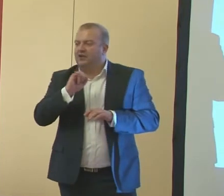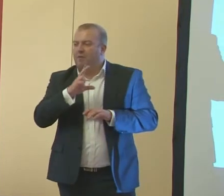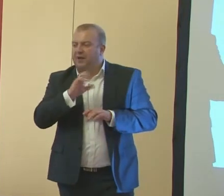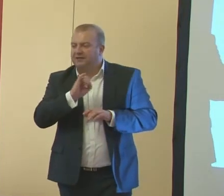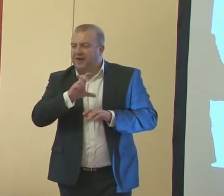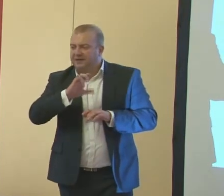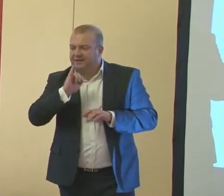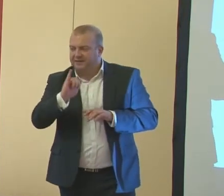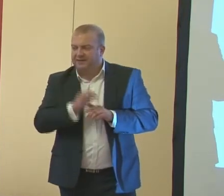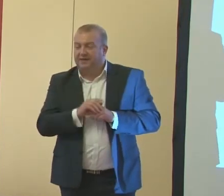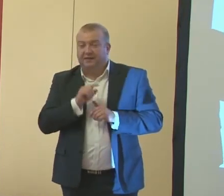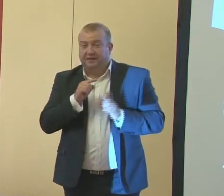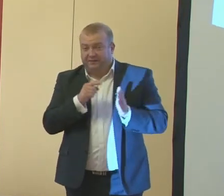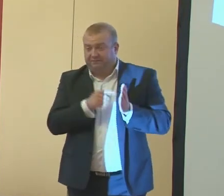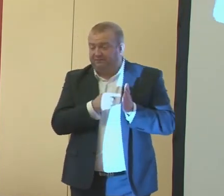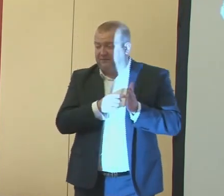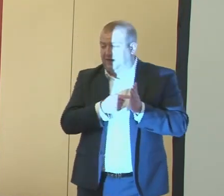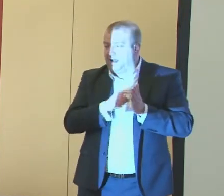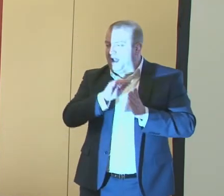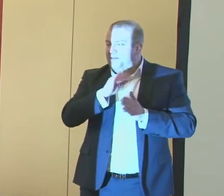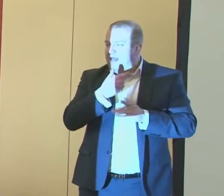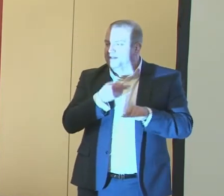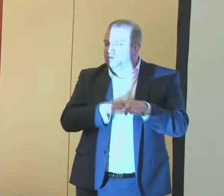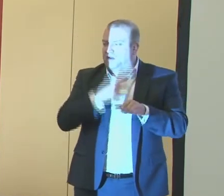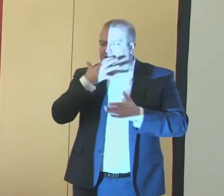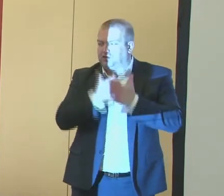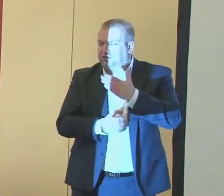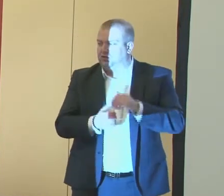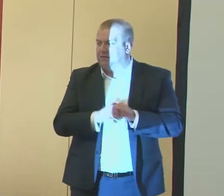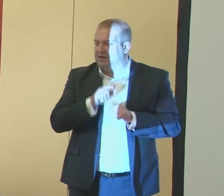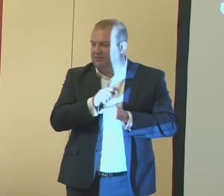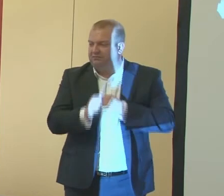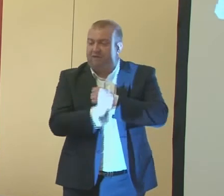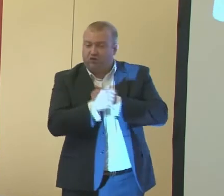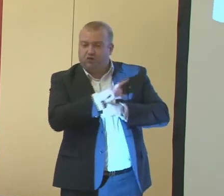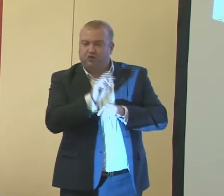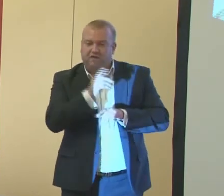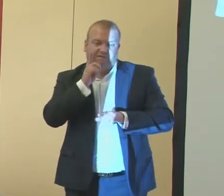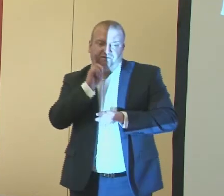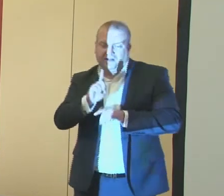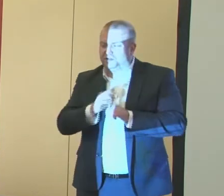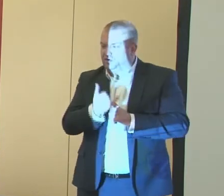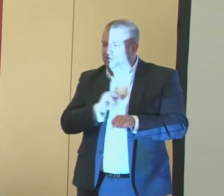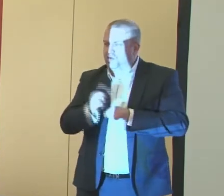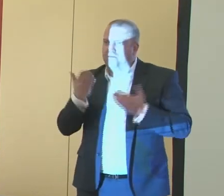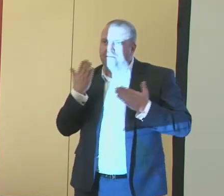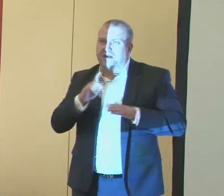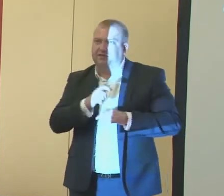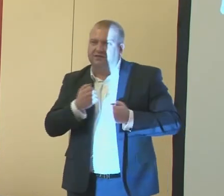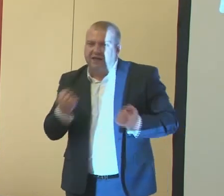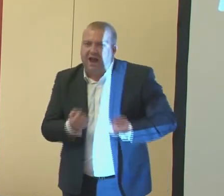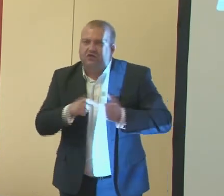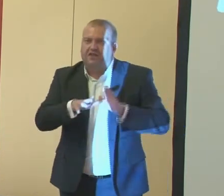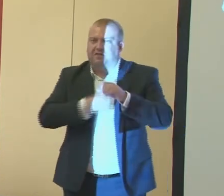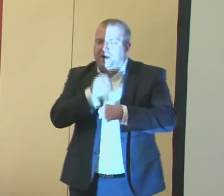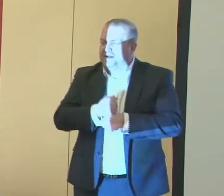Te elementy, które wykorzystujemy, powodują, iż faktycznie dzieci są bardziej zaangażowane w